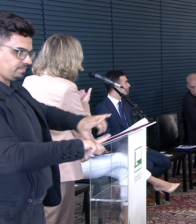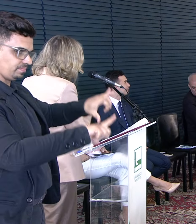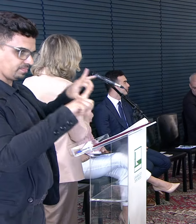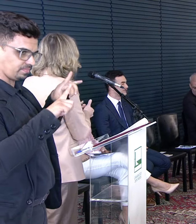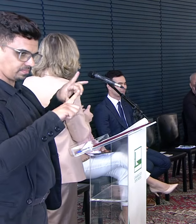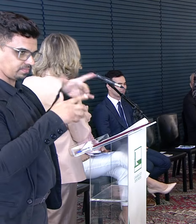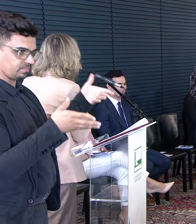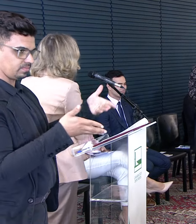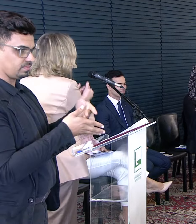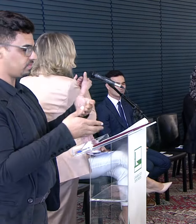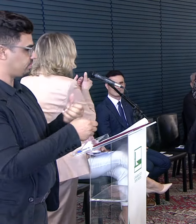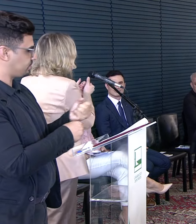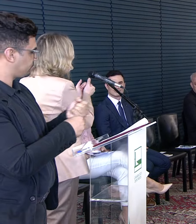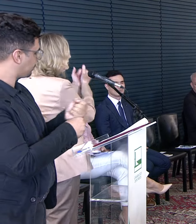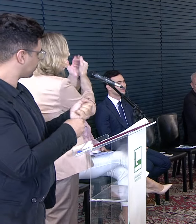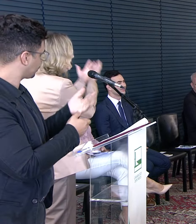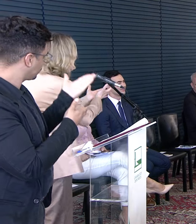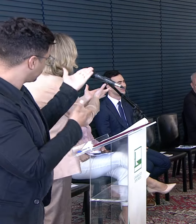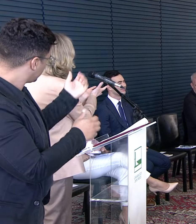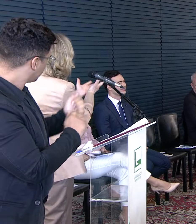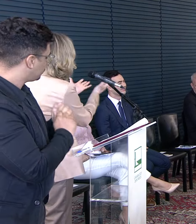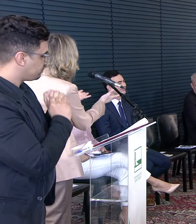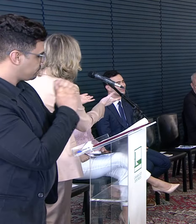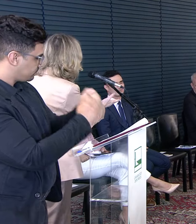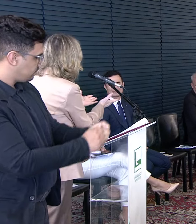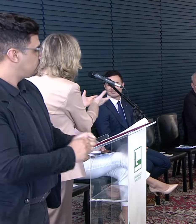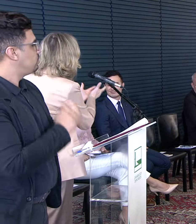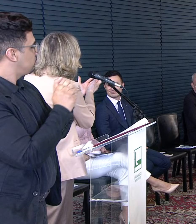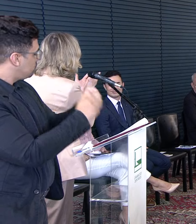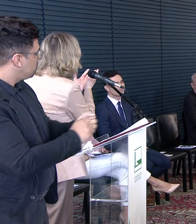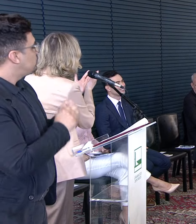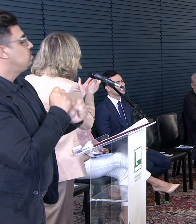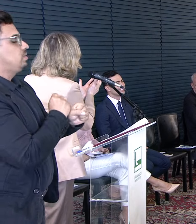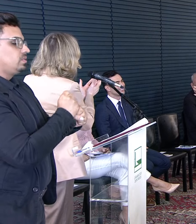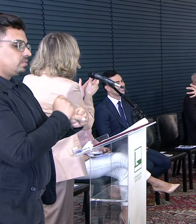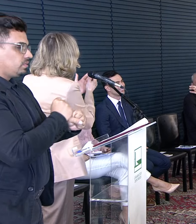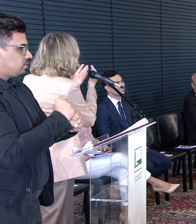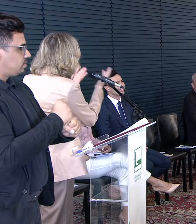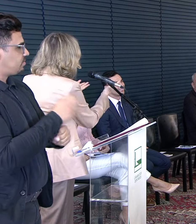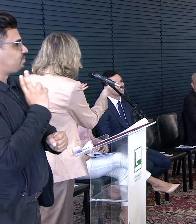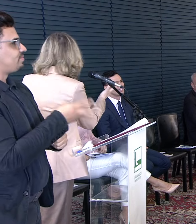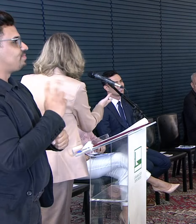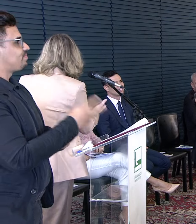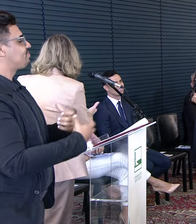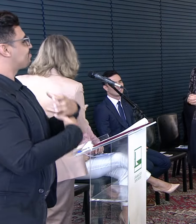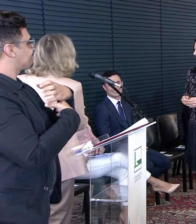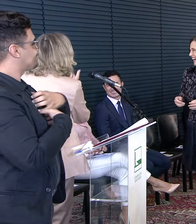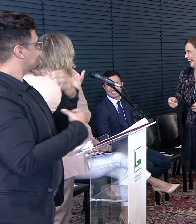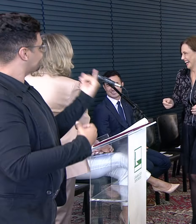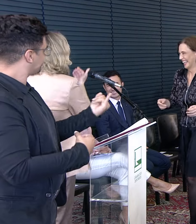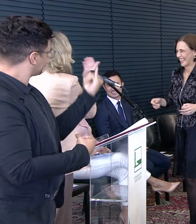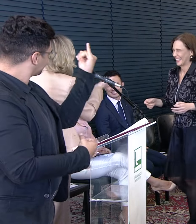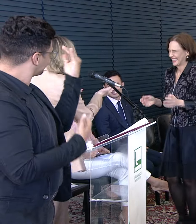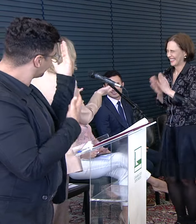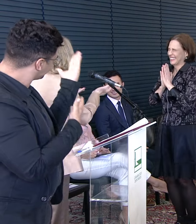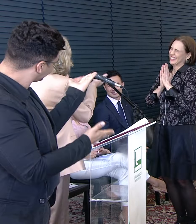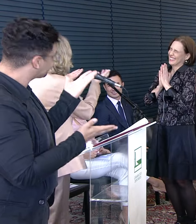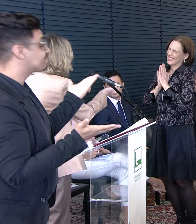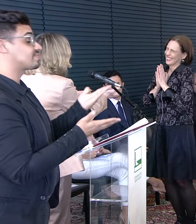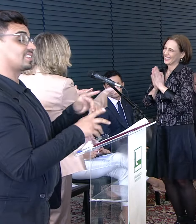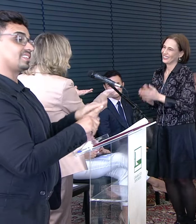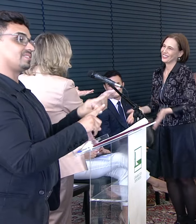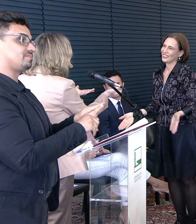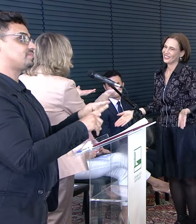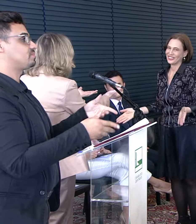Neste ano Ela que tem acompanhado Ano a ano Este momento E que é tão Simbólica A sua presença Então ela também Hoje